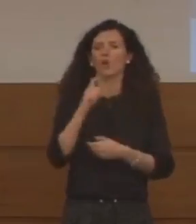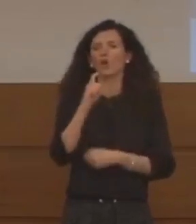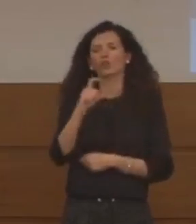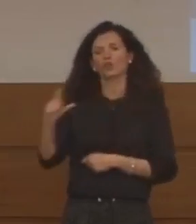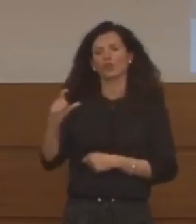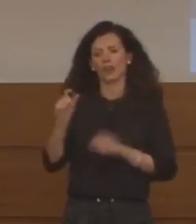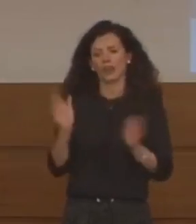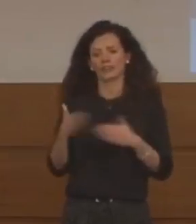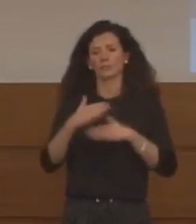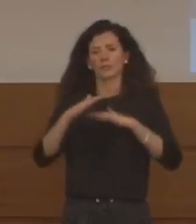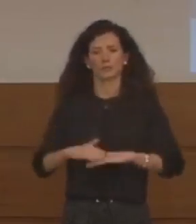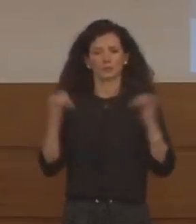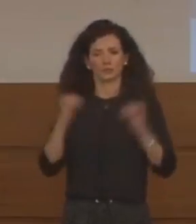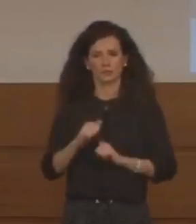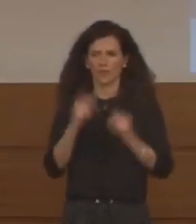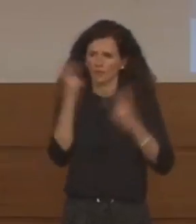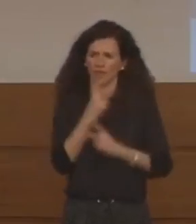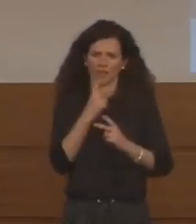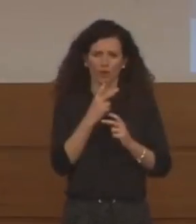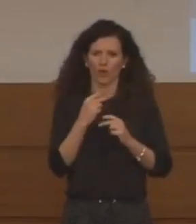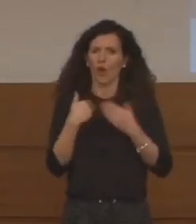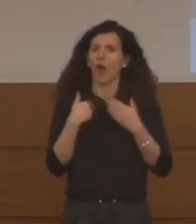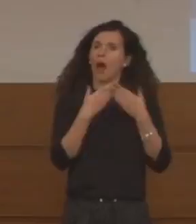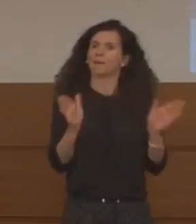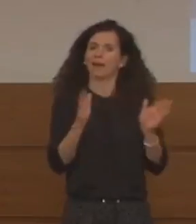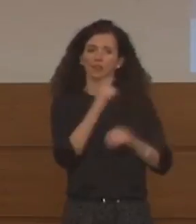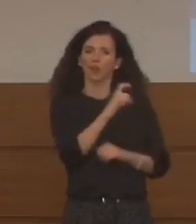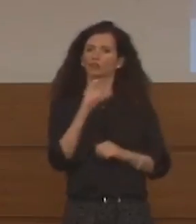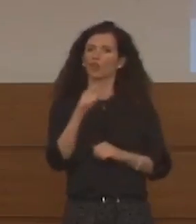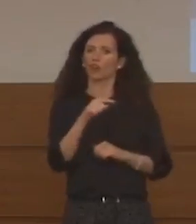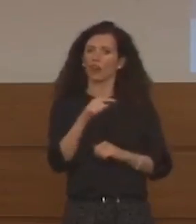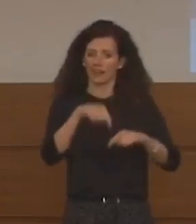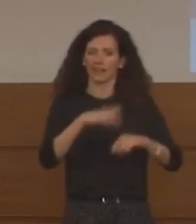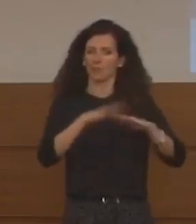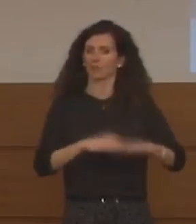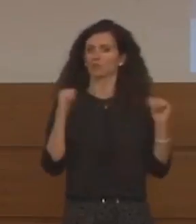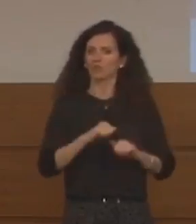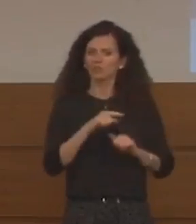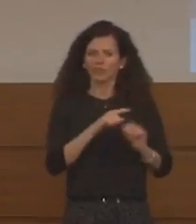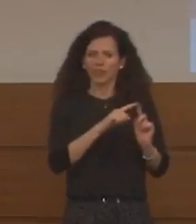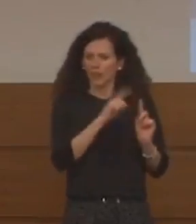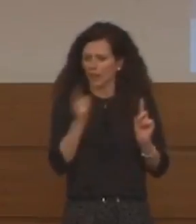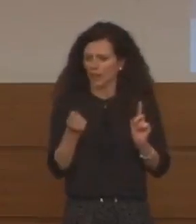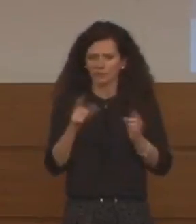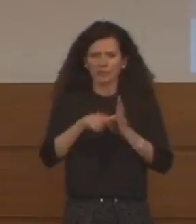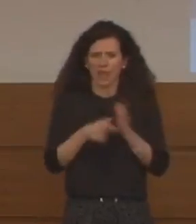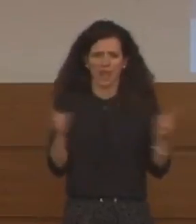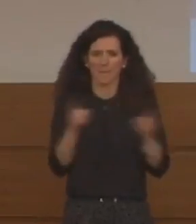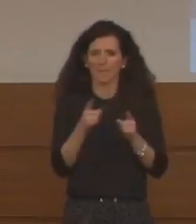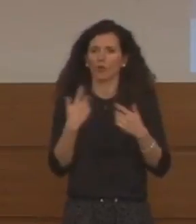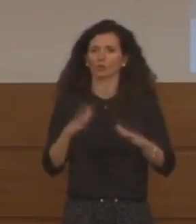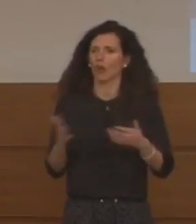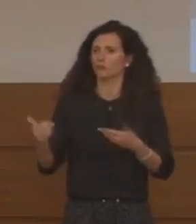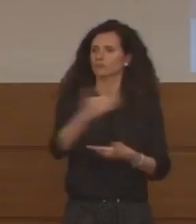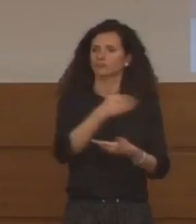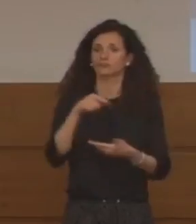Dipartimento nel giro di pochissimi giorni da quando abbiamo aperto il nostro conto corrente e ricordo a